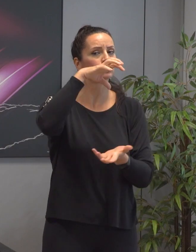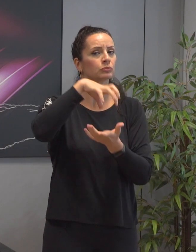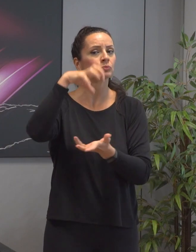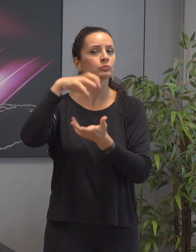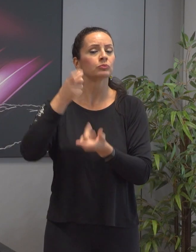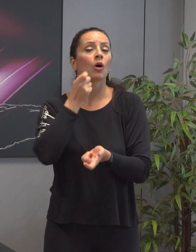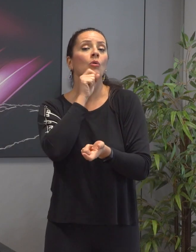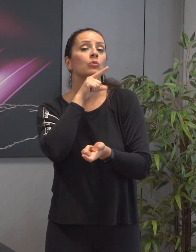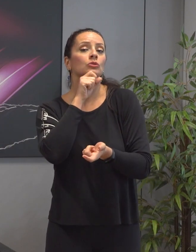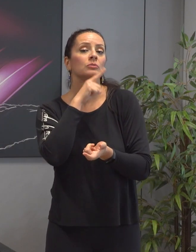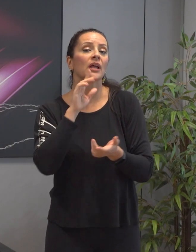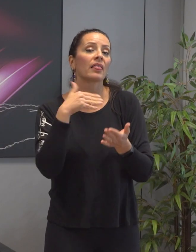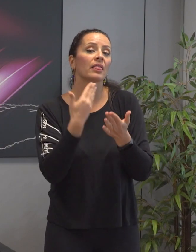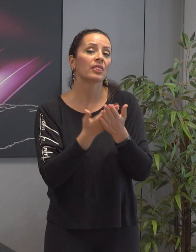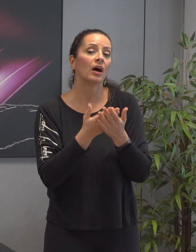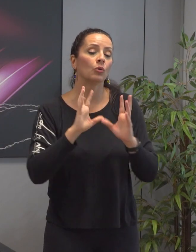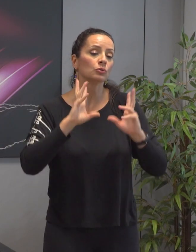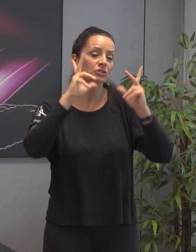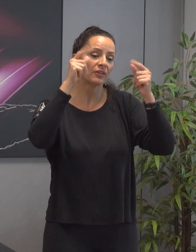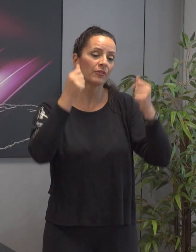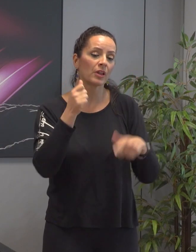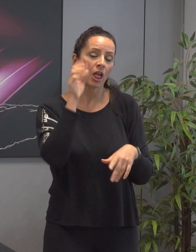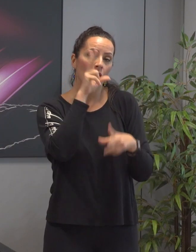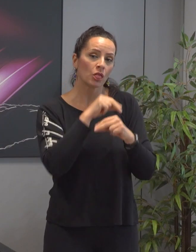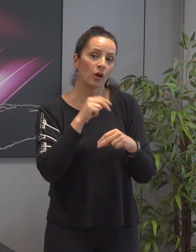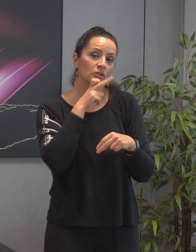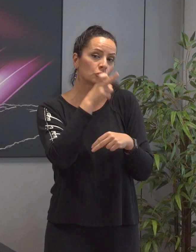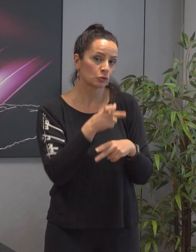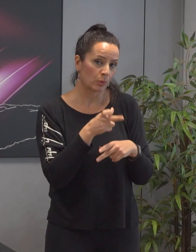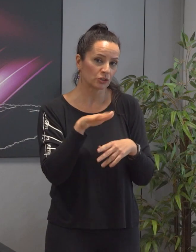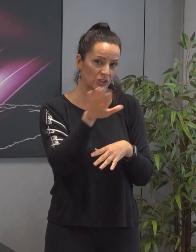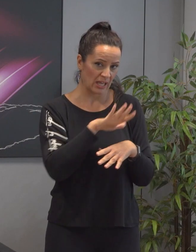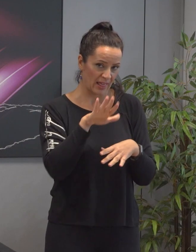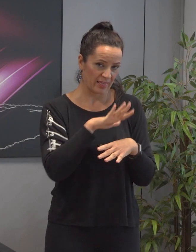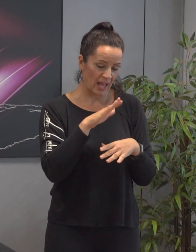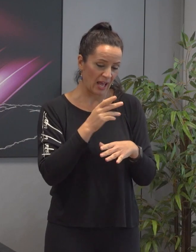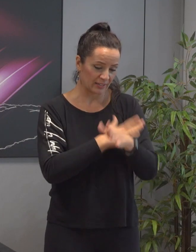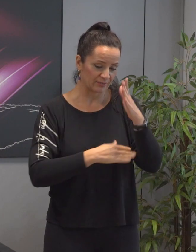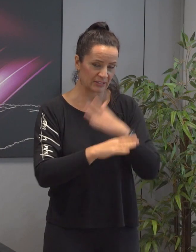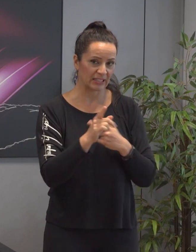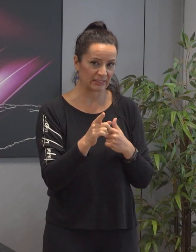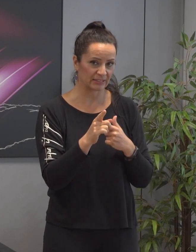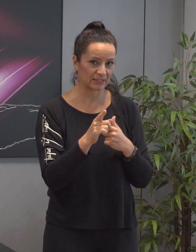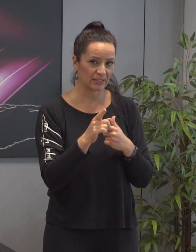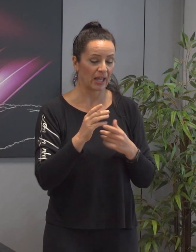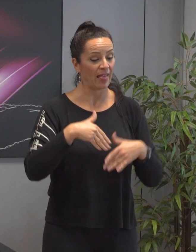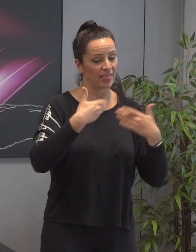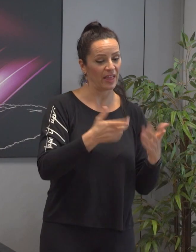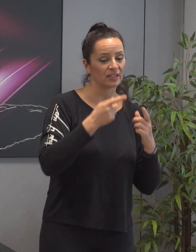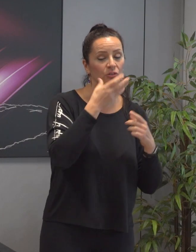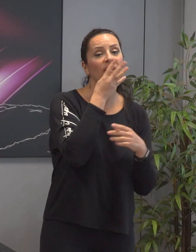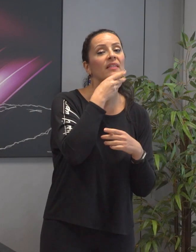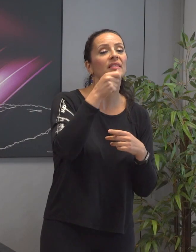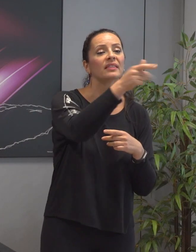que possibilitem o desenvolvimento de novas respostas na área da deficiência, cedendo terrenos